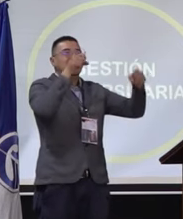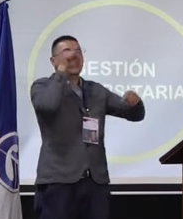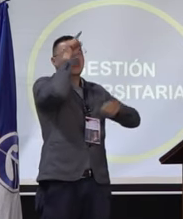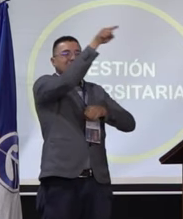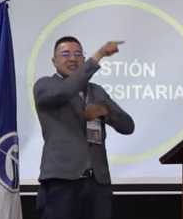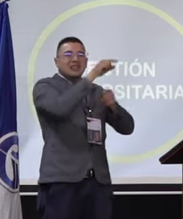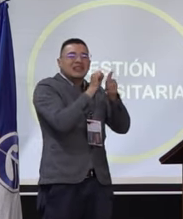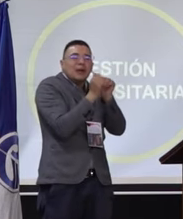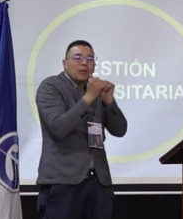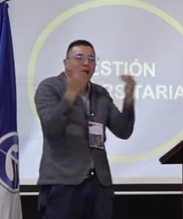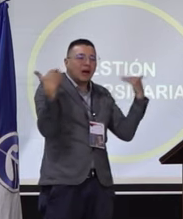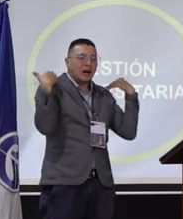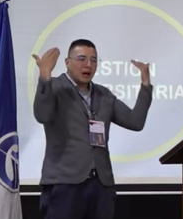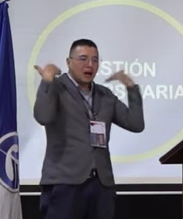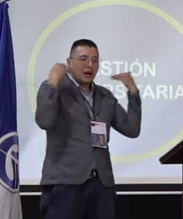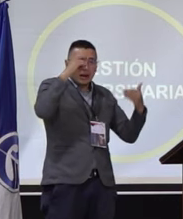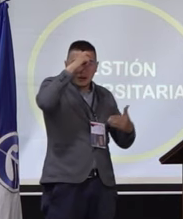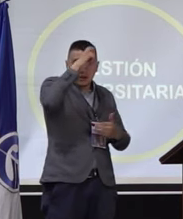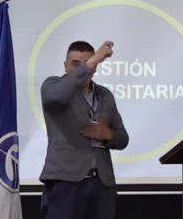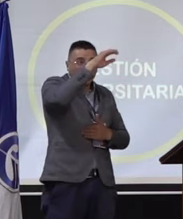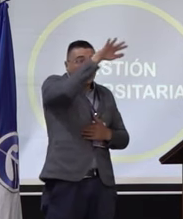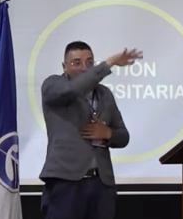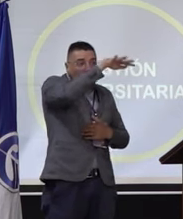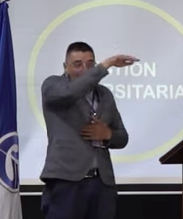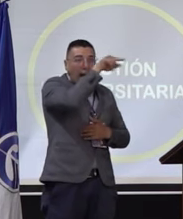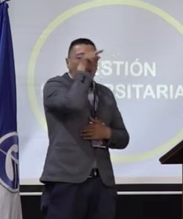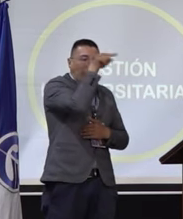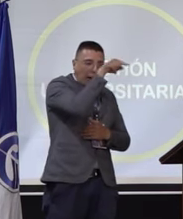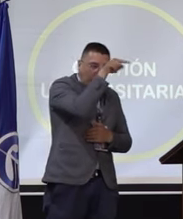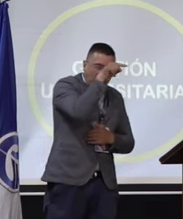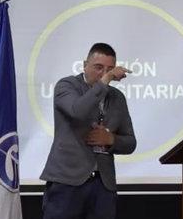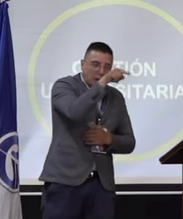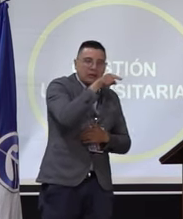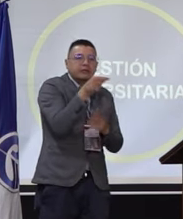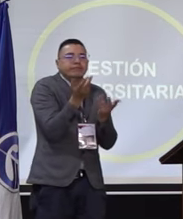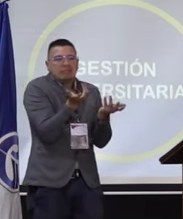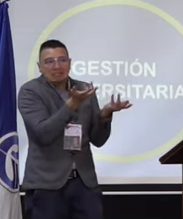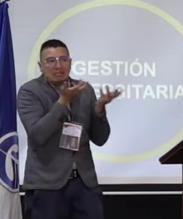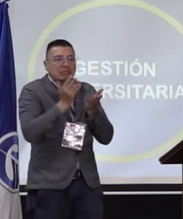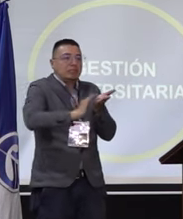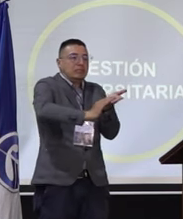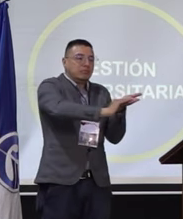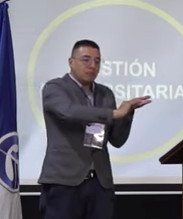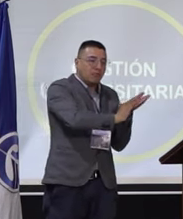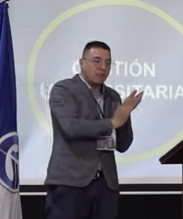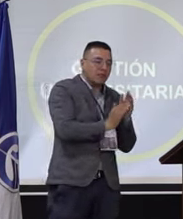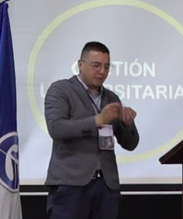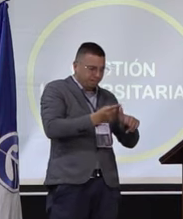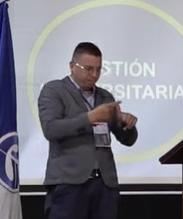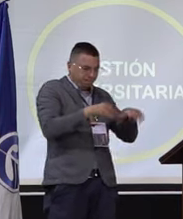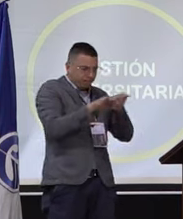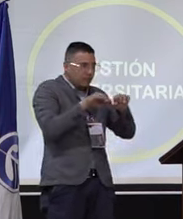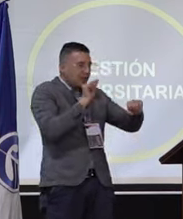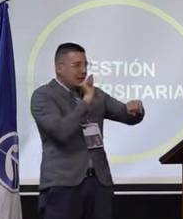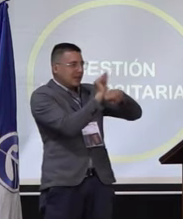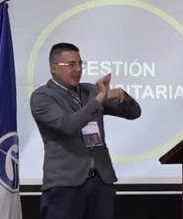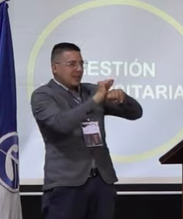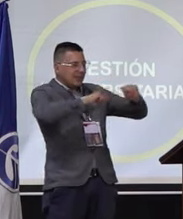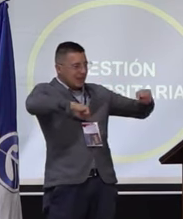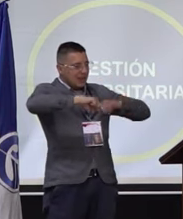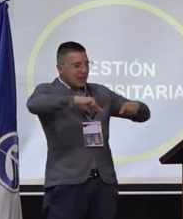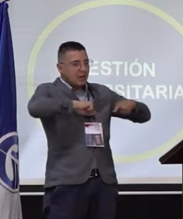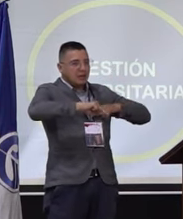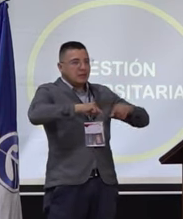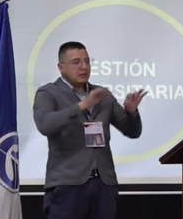proyecto a futuro que se viene planteando. Es decir, lo que planteamos al respecto de la infraestructura es una crítica justamente a la administración